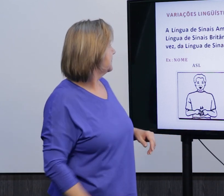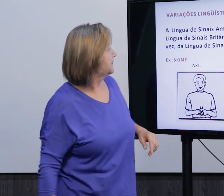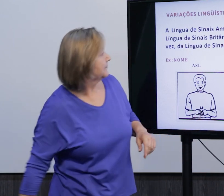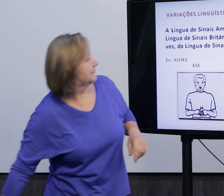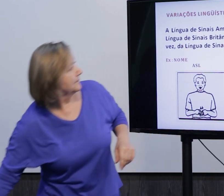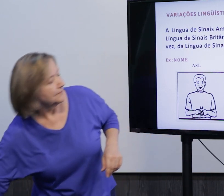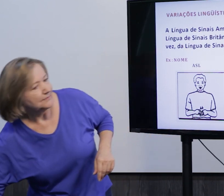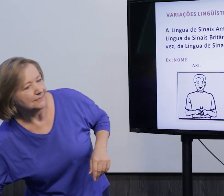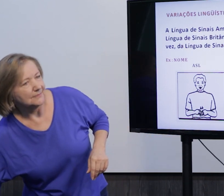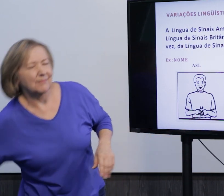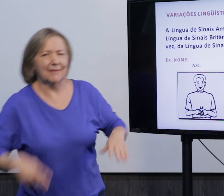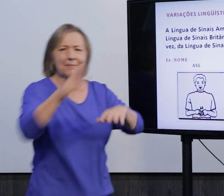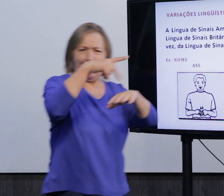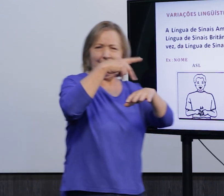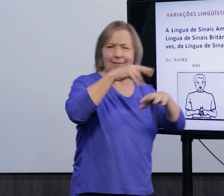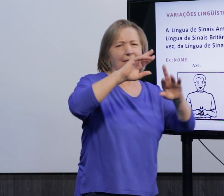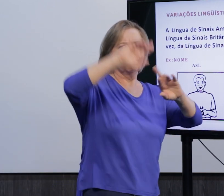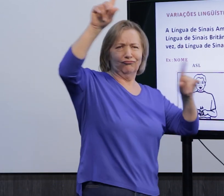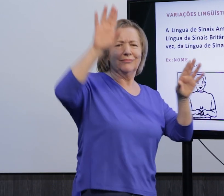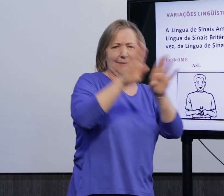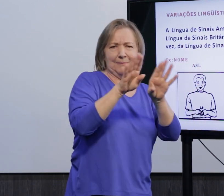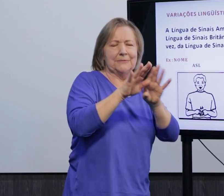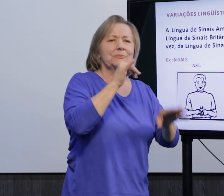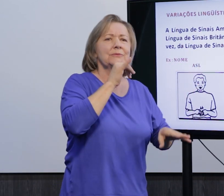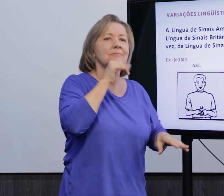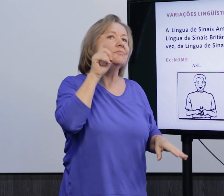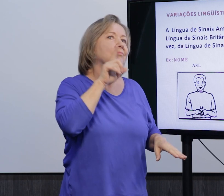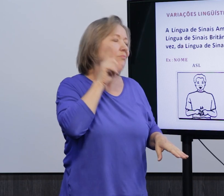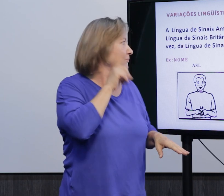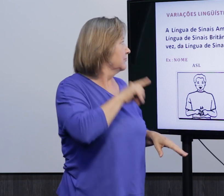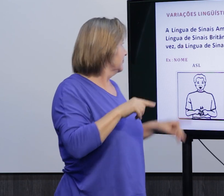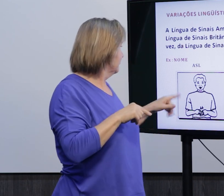a ter contato com outros. Né, existem também, né, essa variação linguística em relação